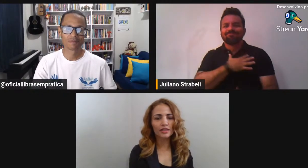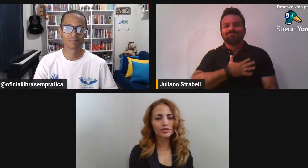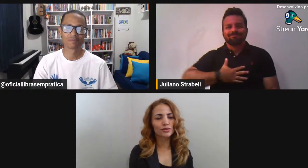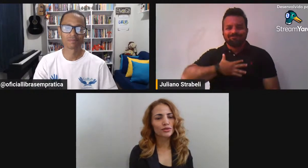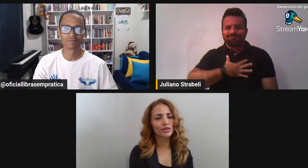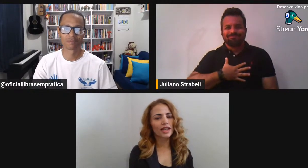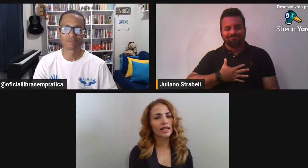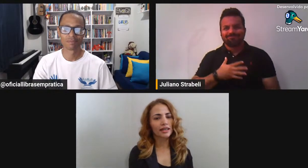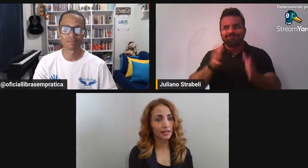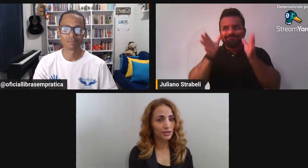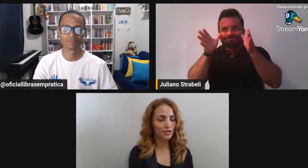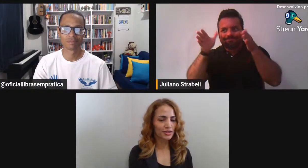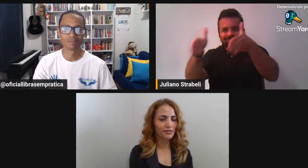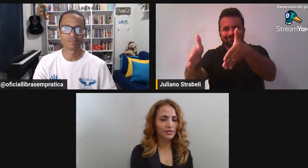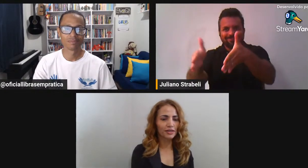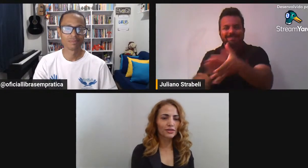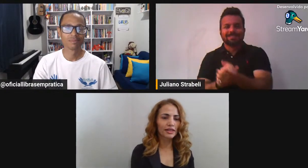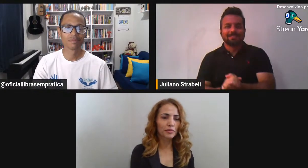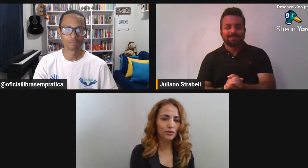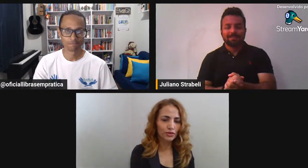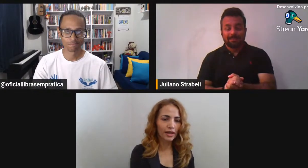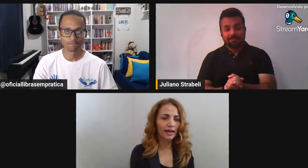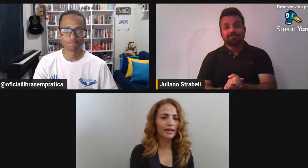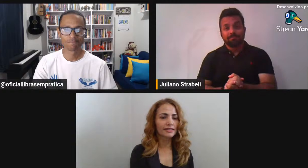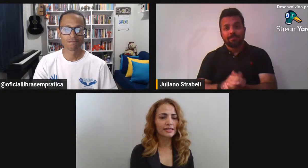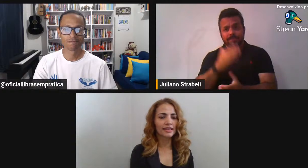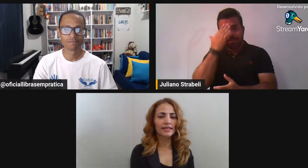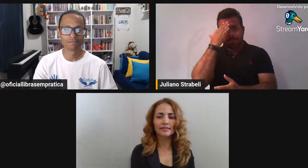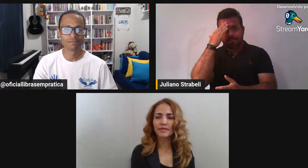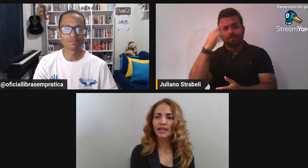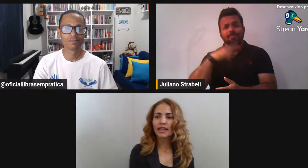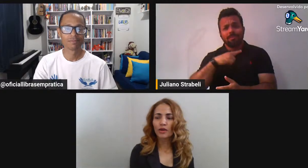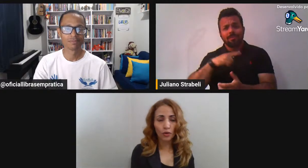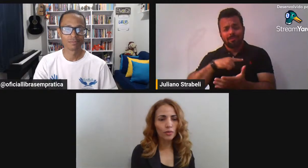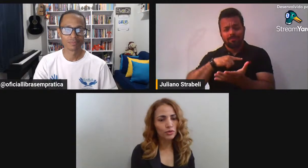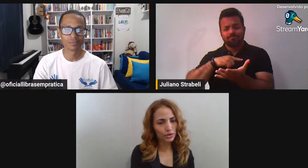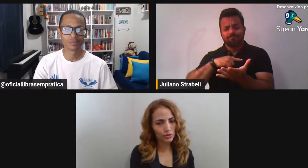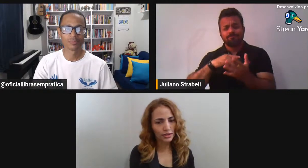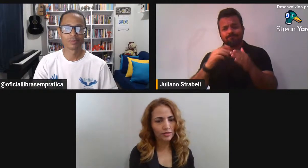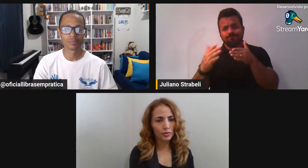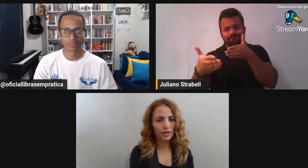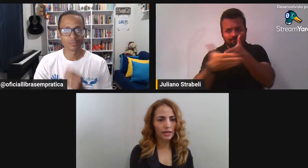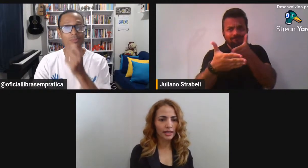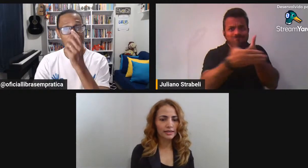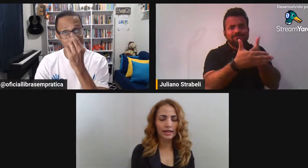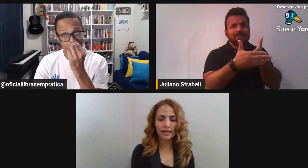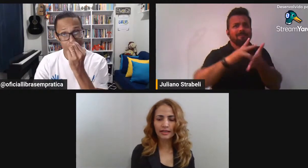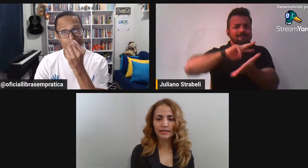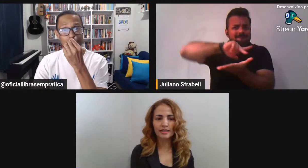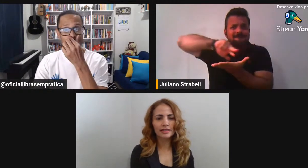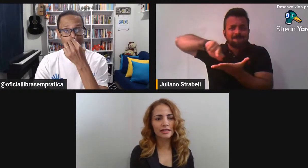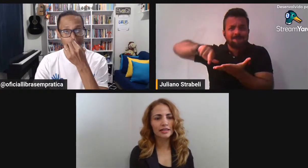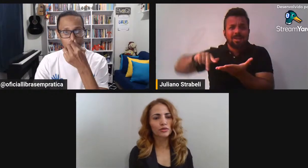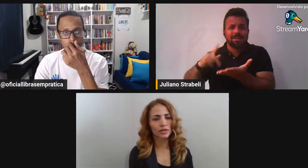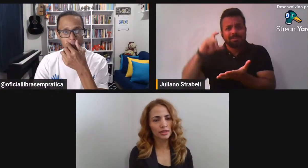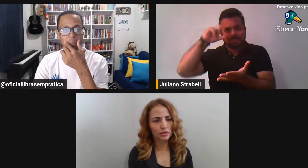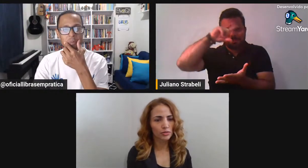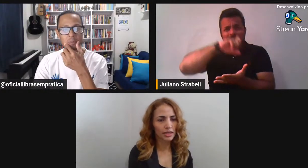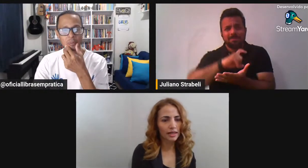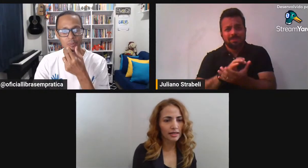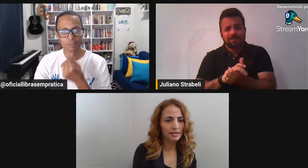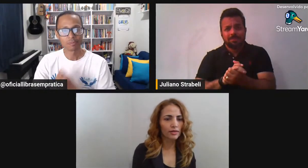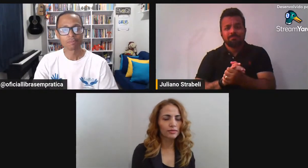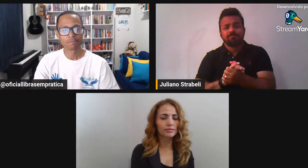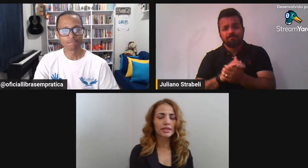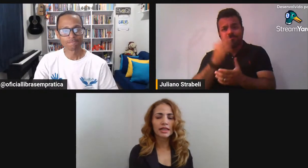Embora isso nos traga Grandes desafios Profissionais Econômicos Inclusive Porque as carreiras Das licenciaturas E